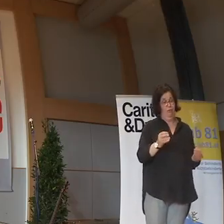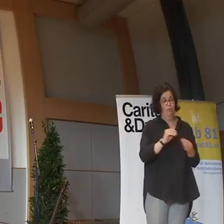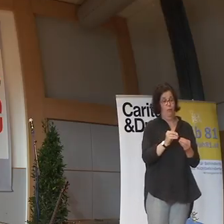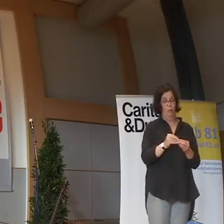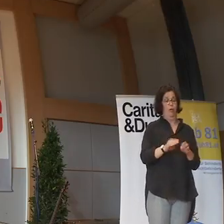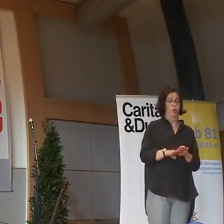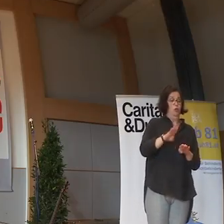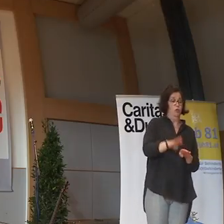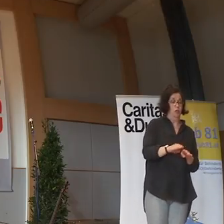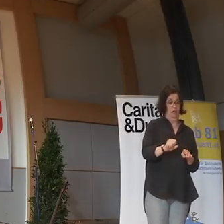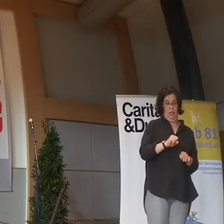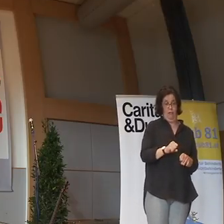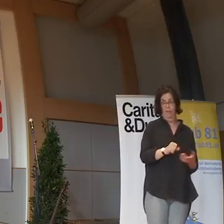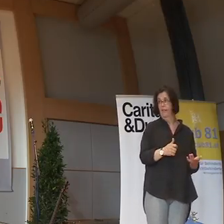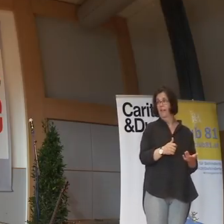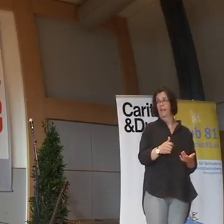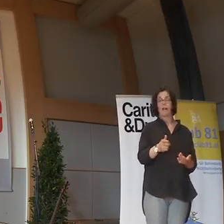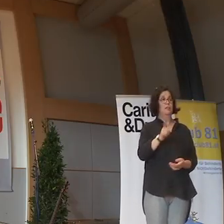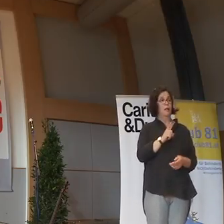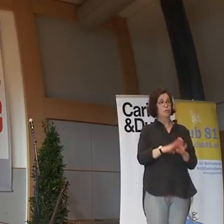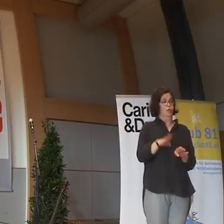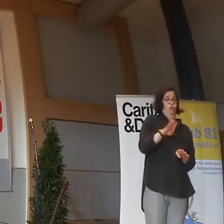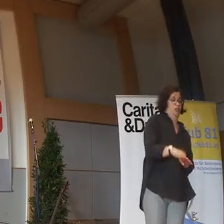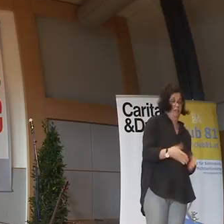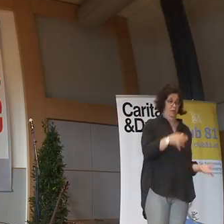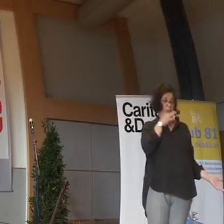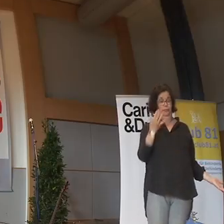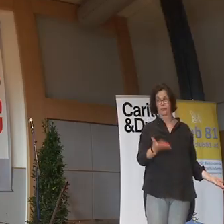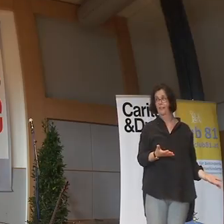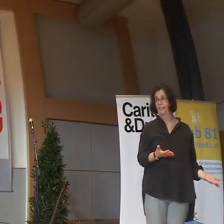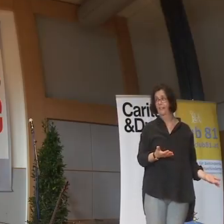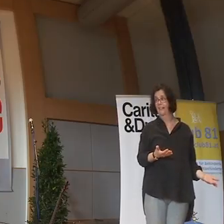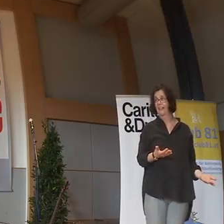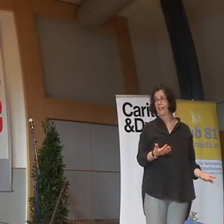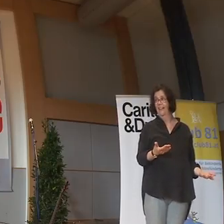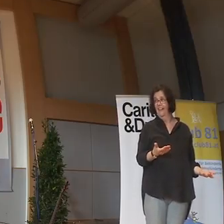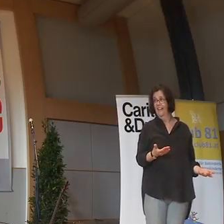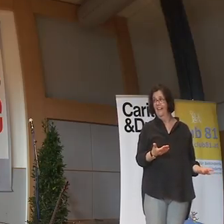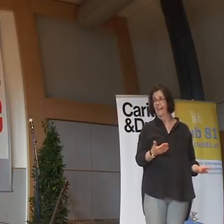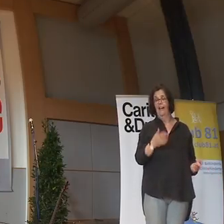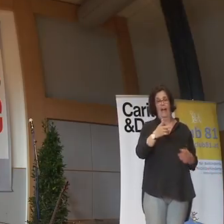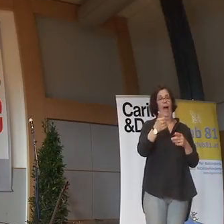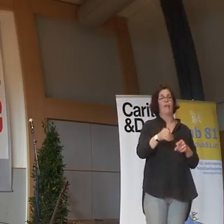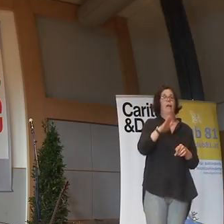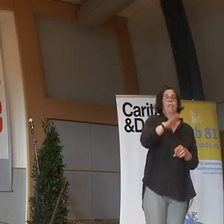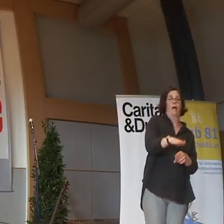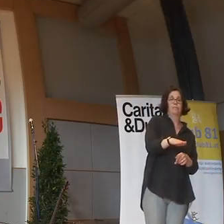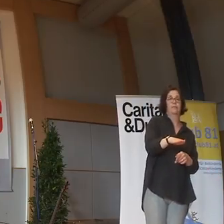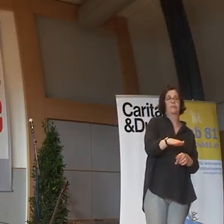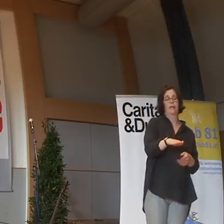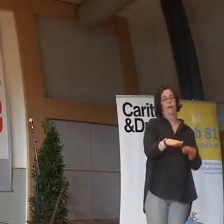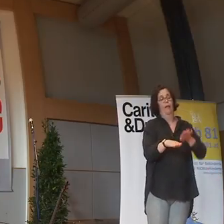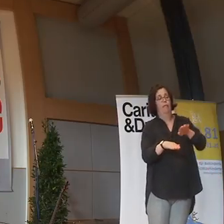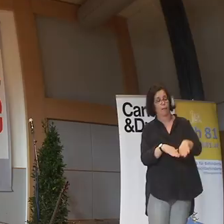Ein Schritttempo. Ich mach keine Schritte. Okay? Ihr macht einen Tapser. einen